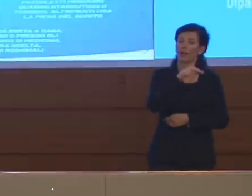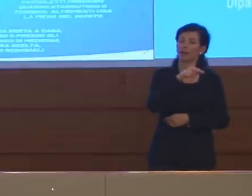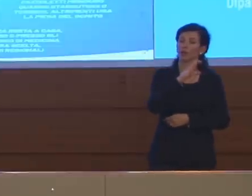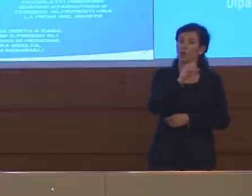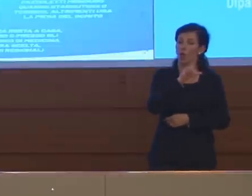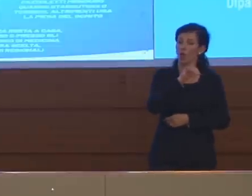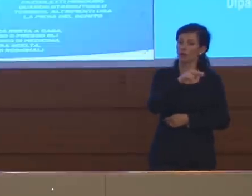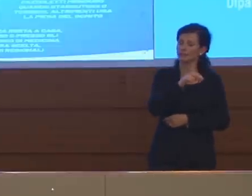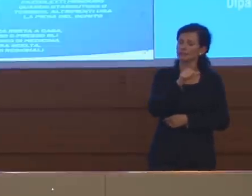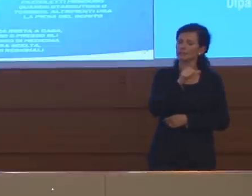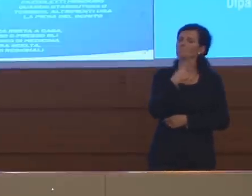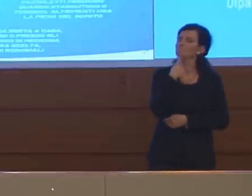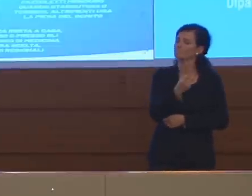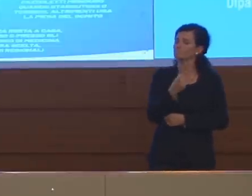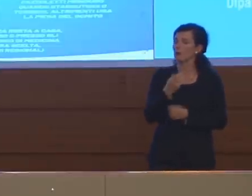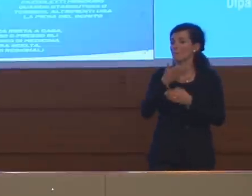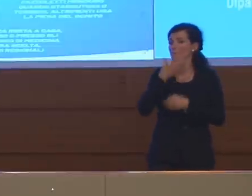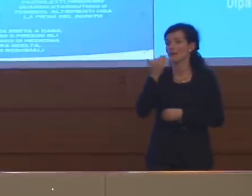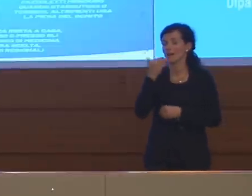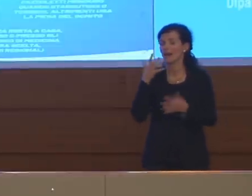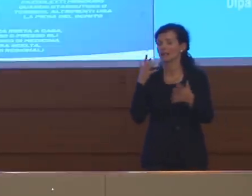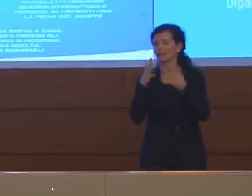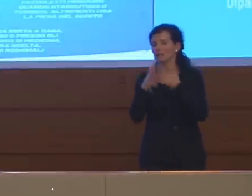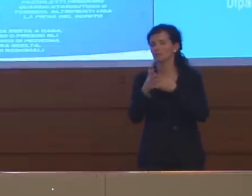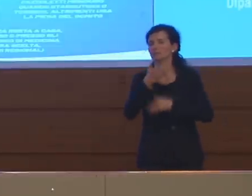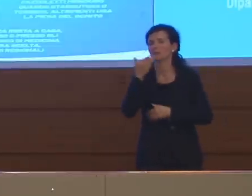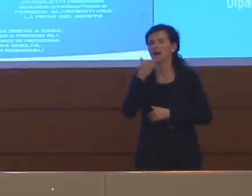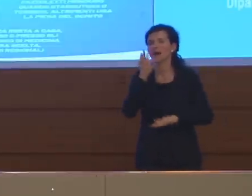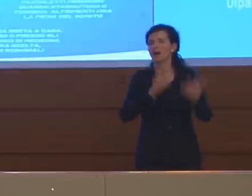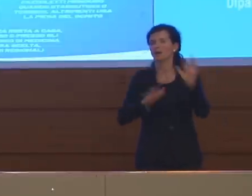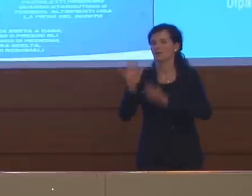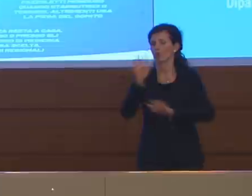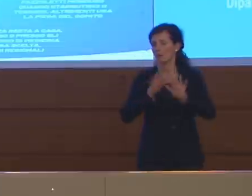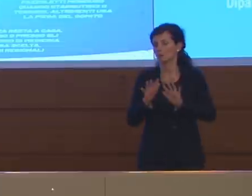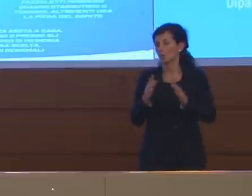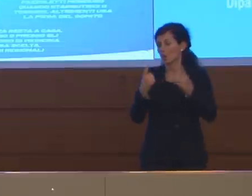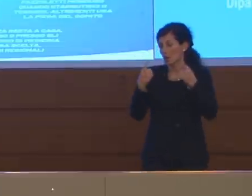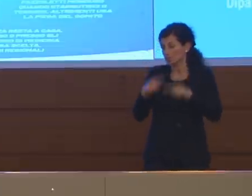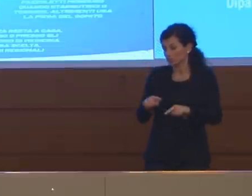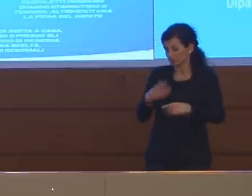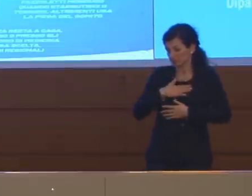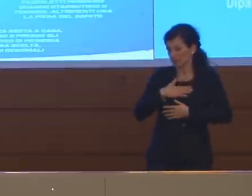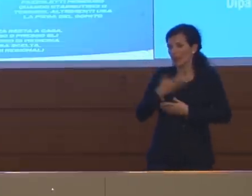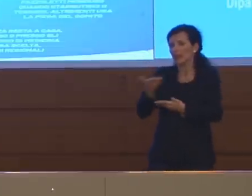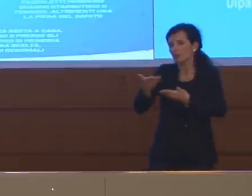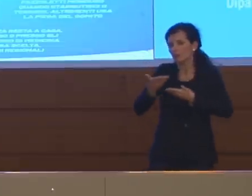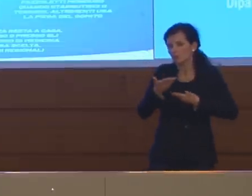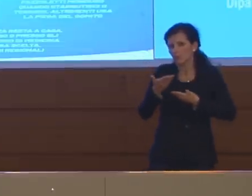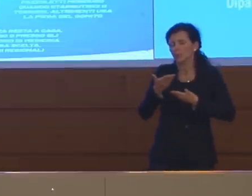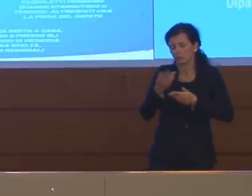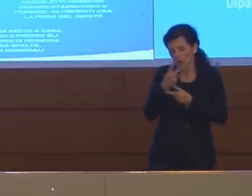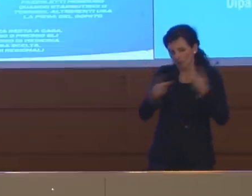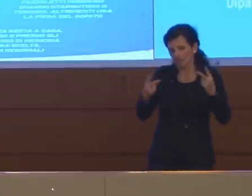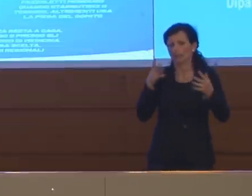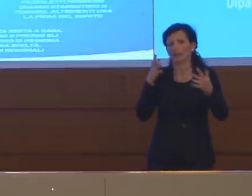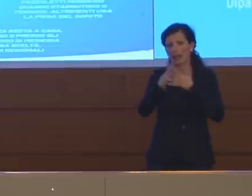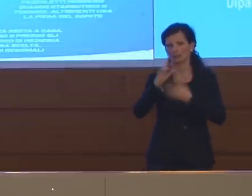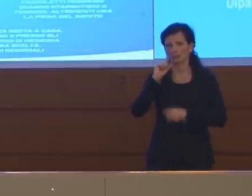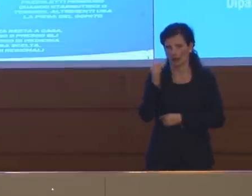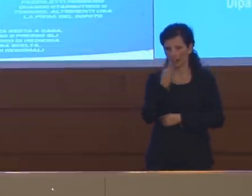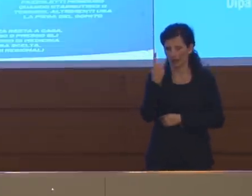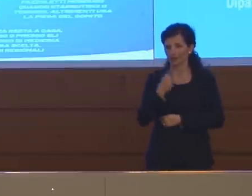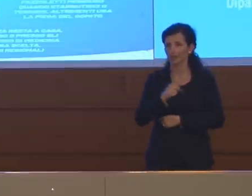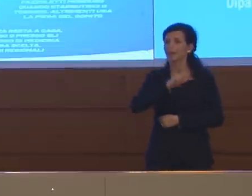diciamo, trasparenza e un'assoluta opacità. Ma questo è un invito. Il secondo invito è connesso a questo, la domanda che